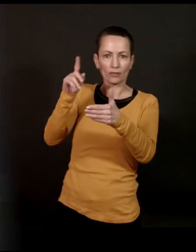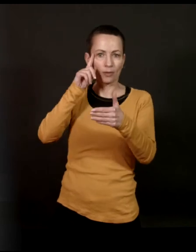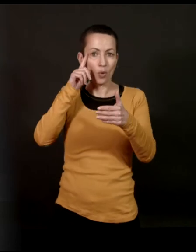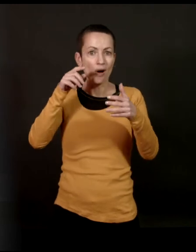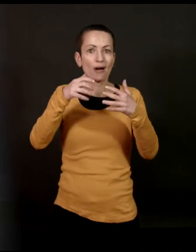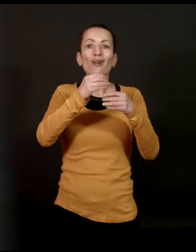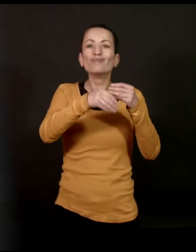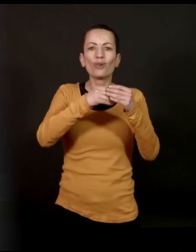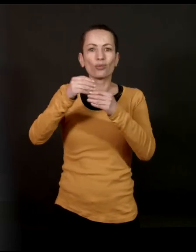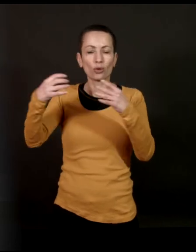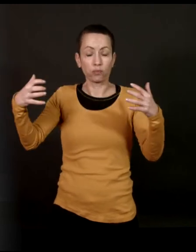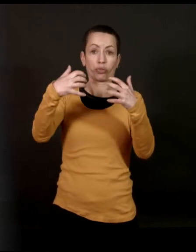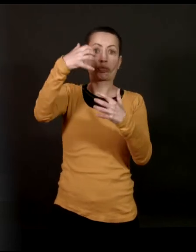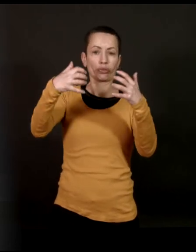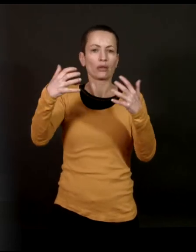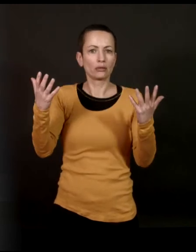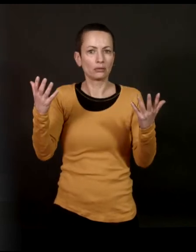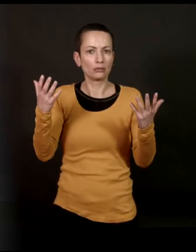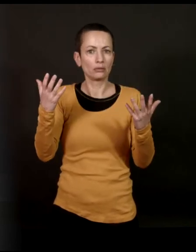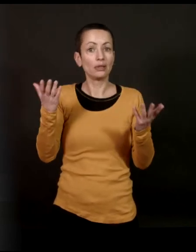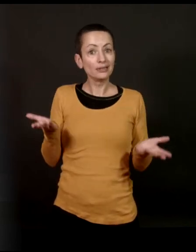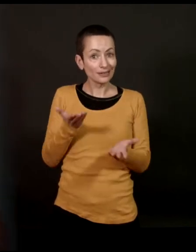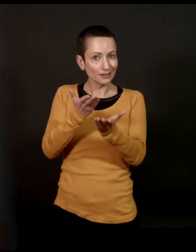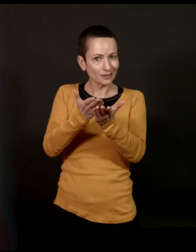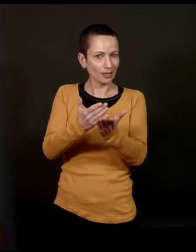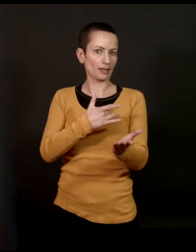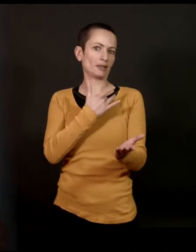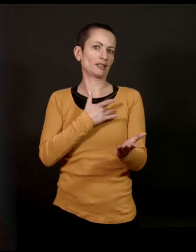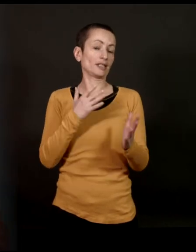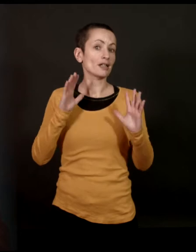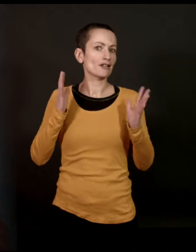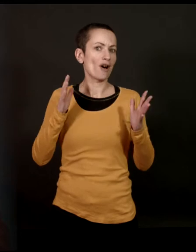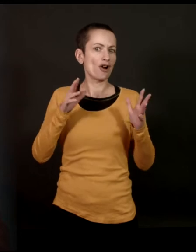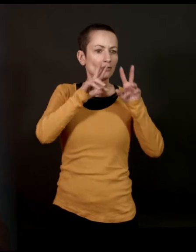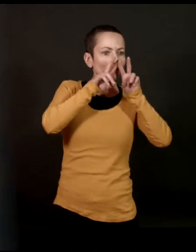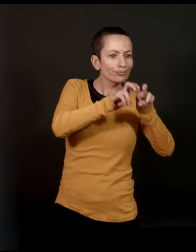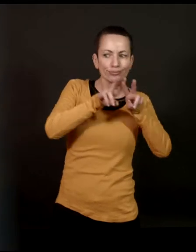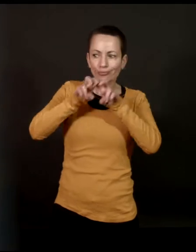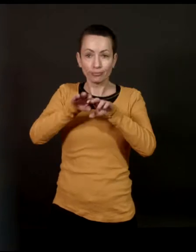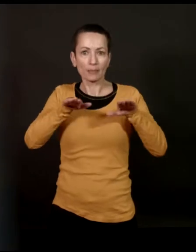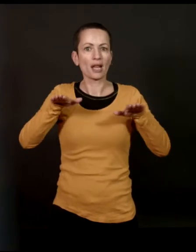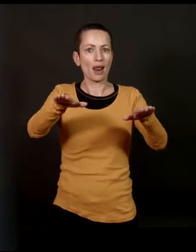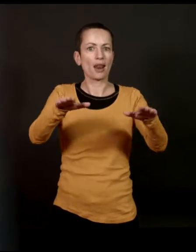lui parce qu'il le choc de ces deux mondes, en fait. Et c'est ça qui m'intéressait.'était creuser les deux en parallèle.